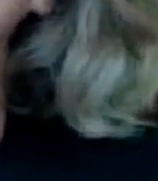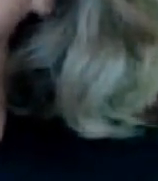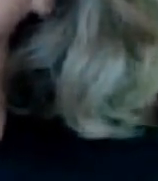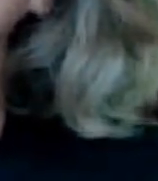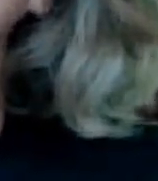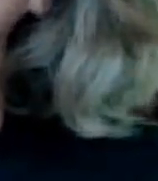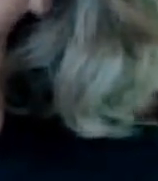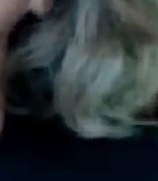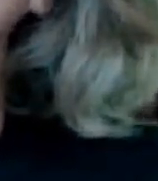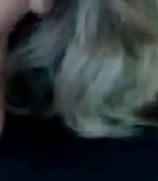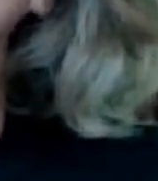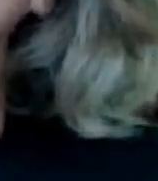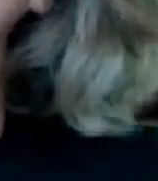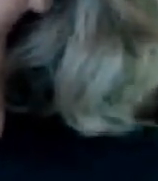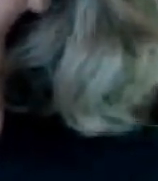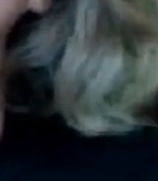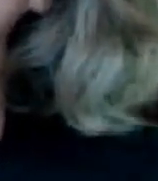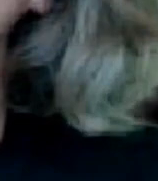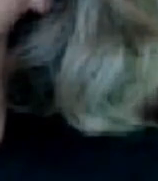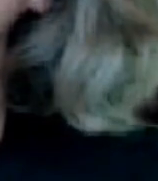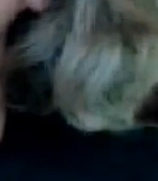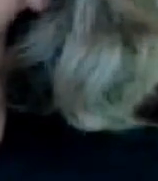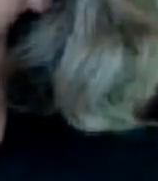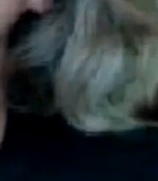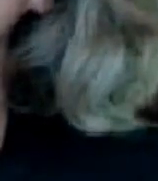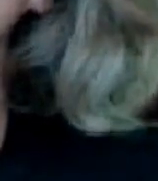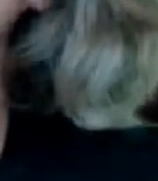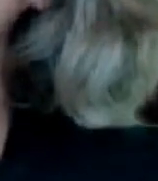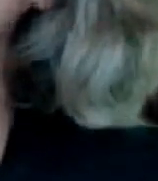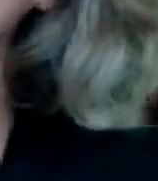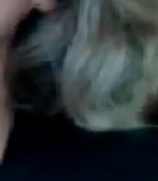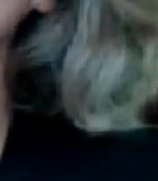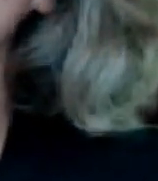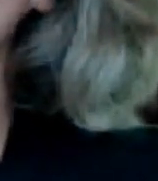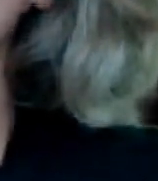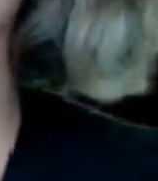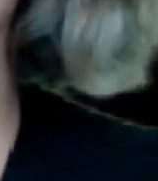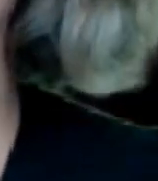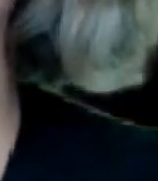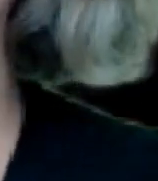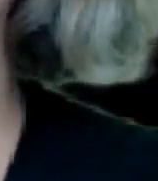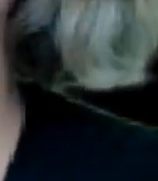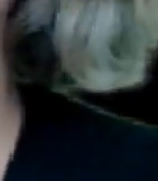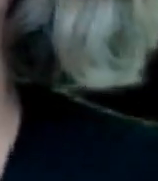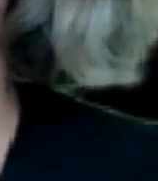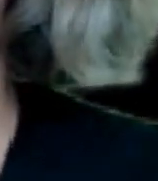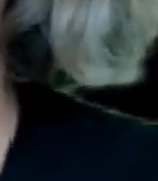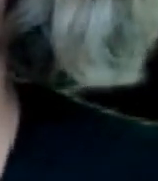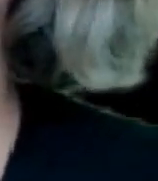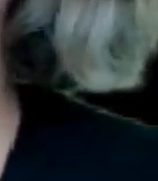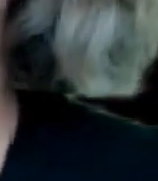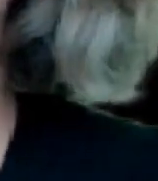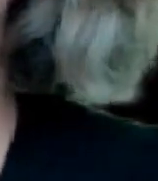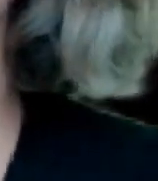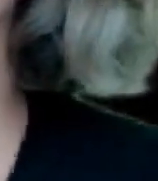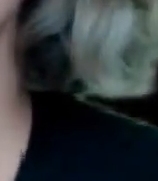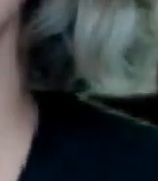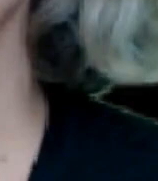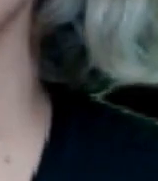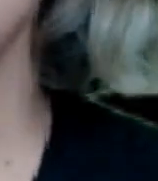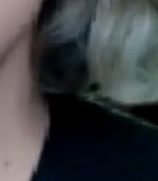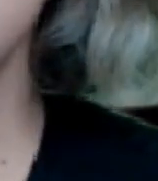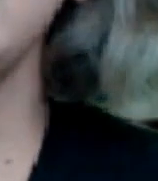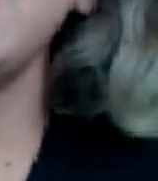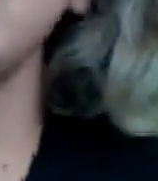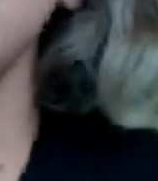No sé si tú sepas algo Con respecto a los demás youtubers Que no son periodistas No pues sí Yo sé